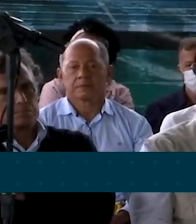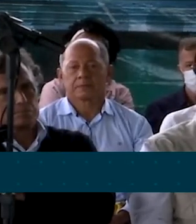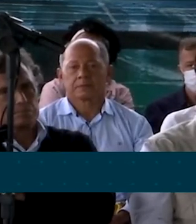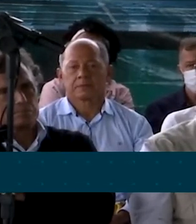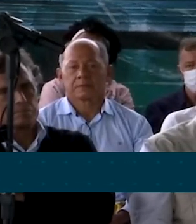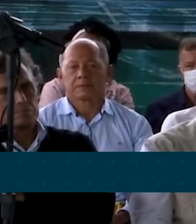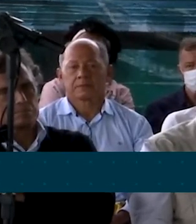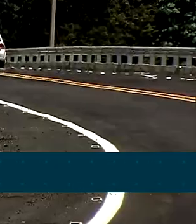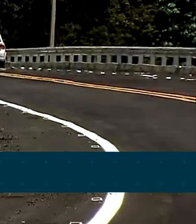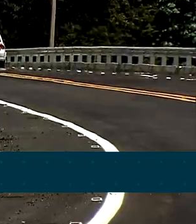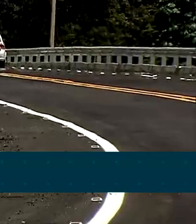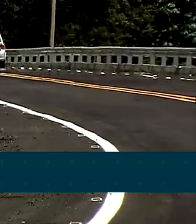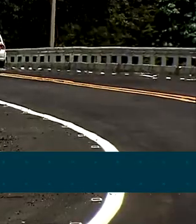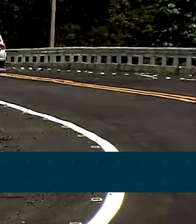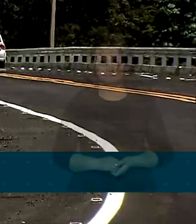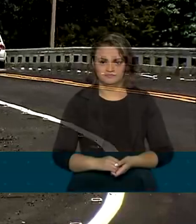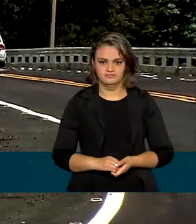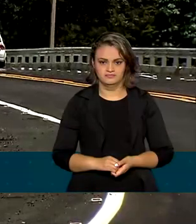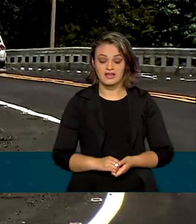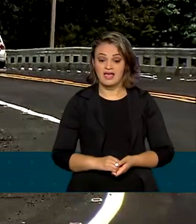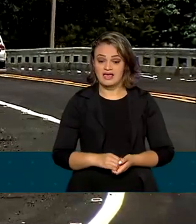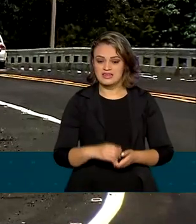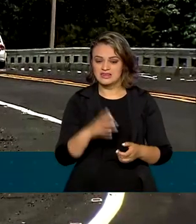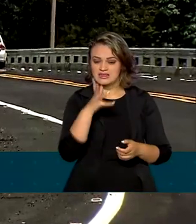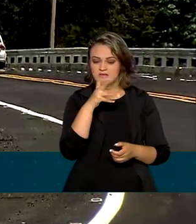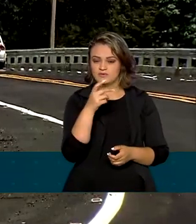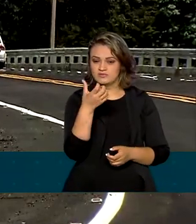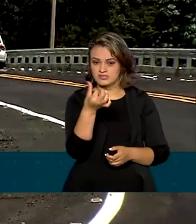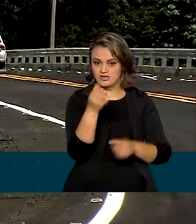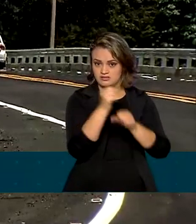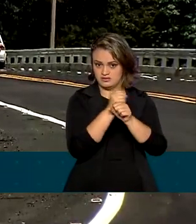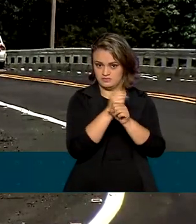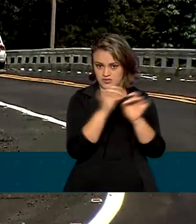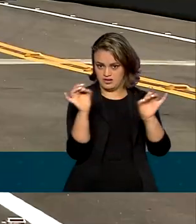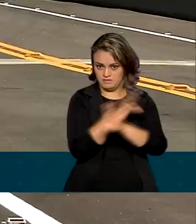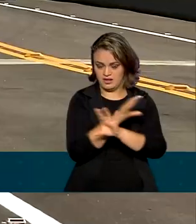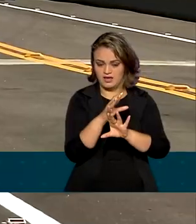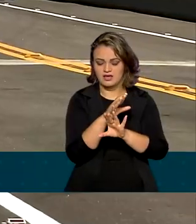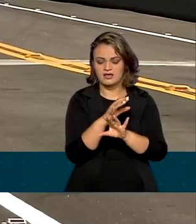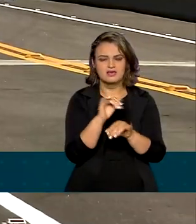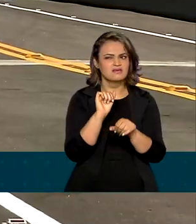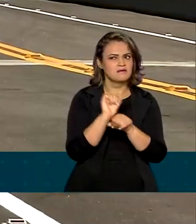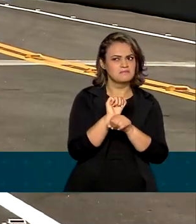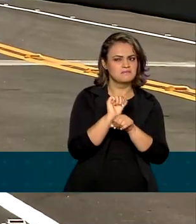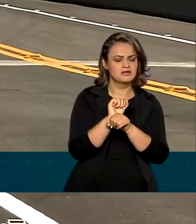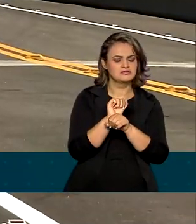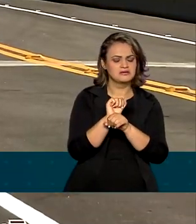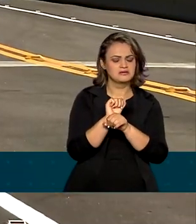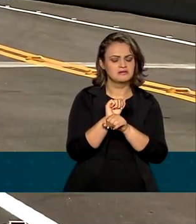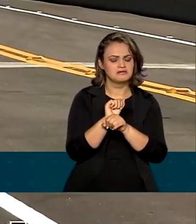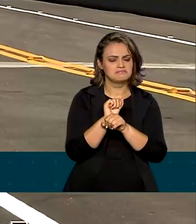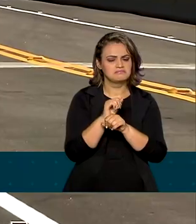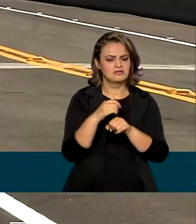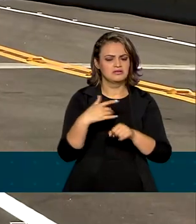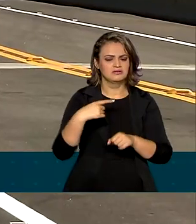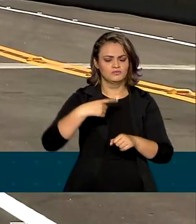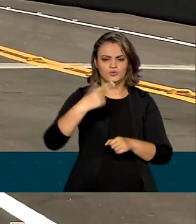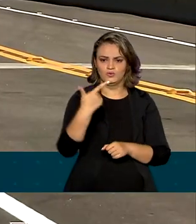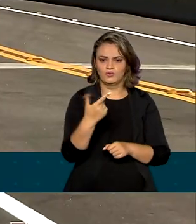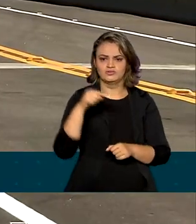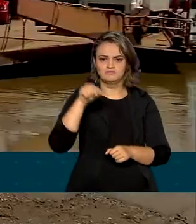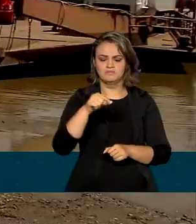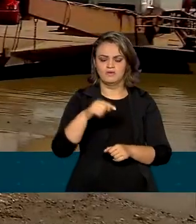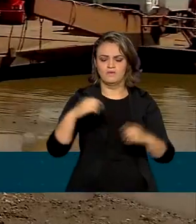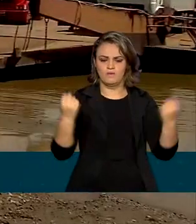mínimo 5%. A obra durou seis anos para ser concluída e a previsão é de um fluxo de 2 mil veículos